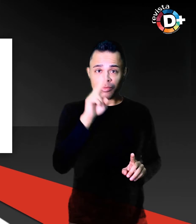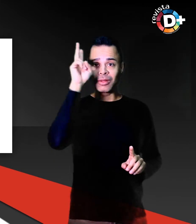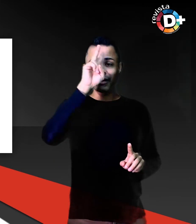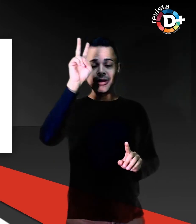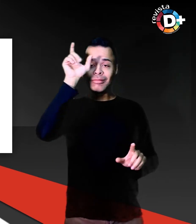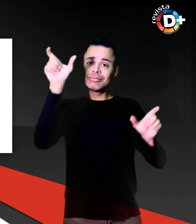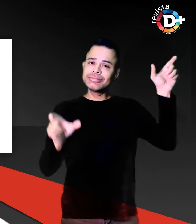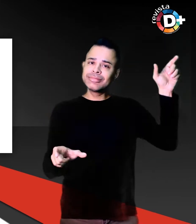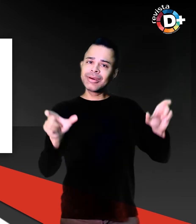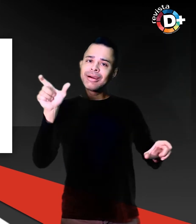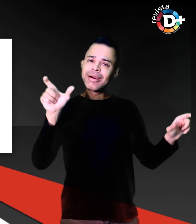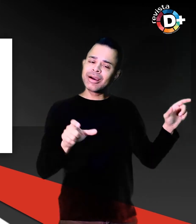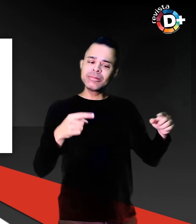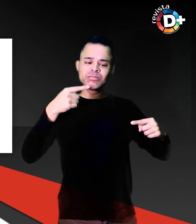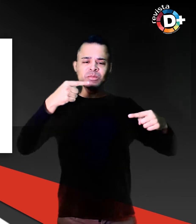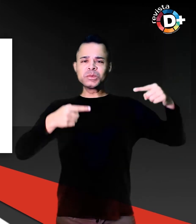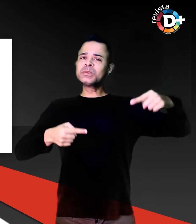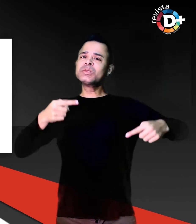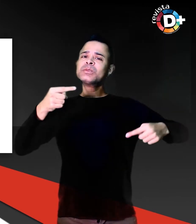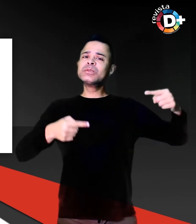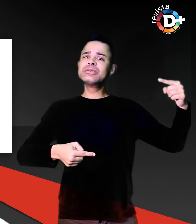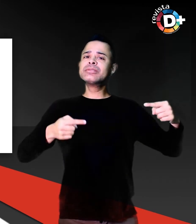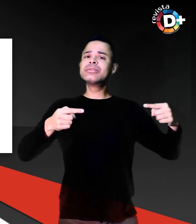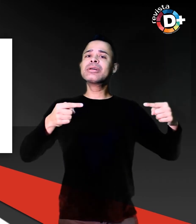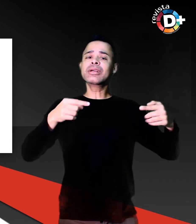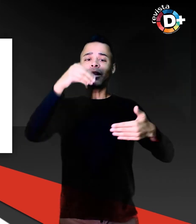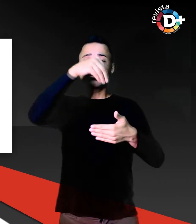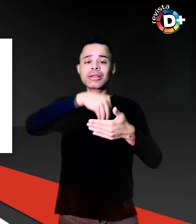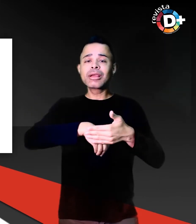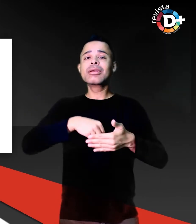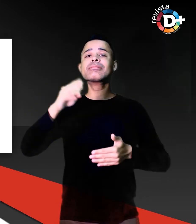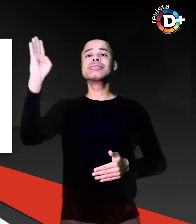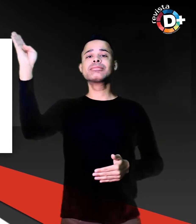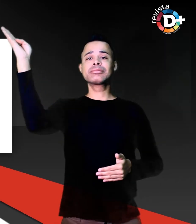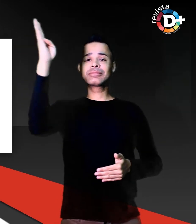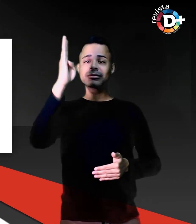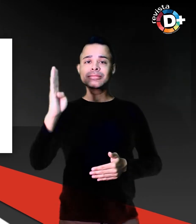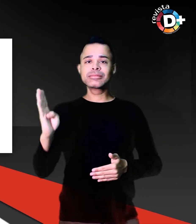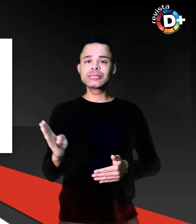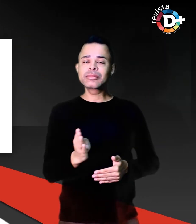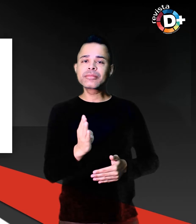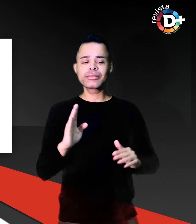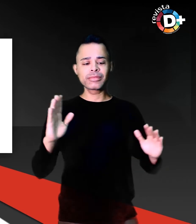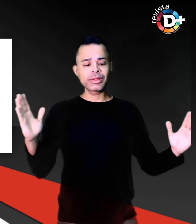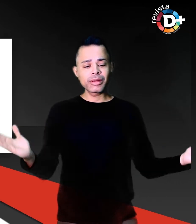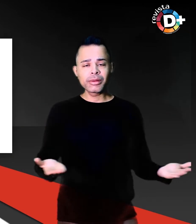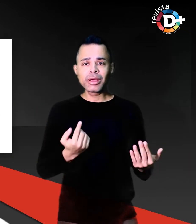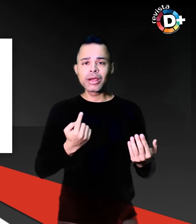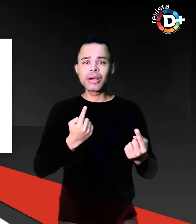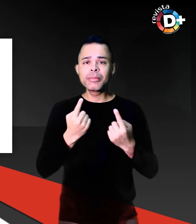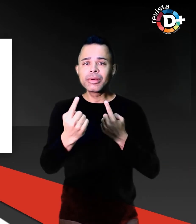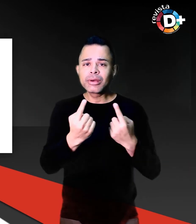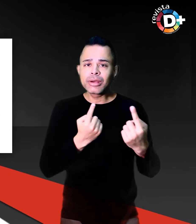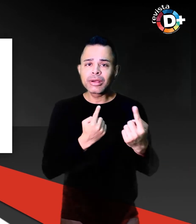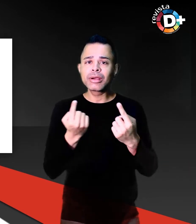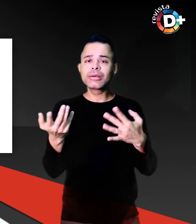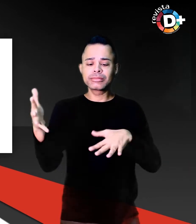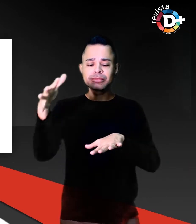intenso no país. Sobre a estimulação do diálogo sobre a inclusão da pessoa com deficiência. Não